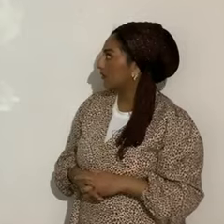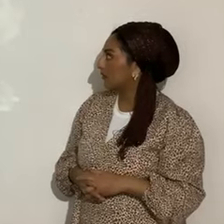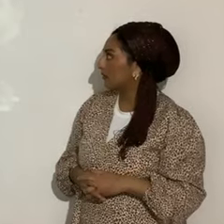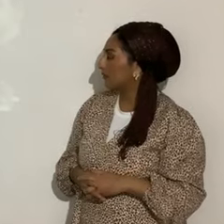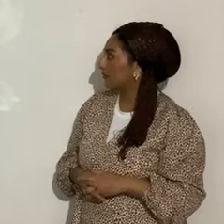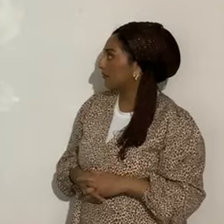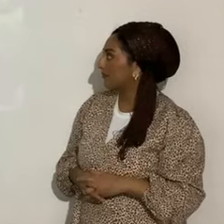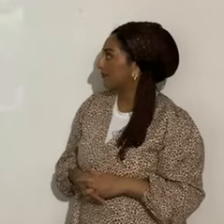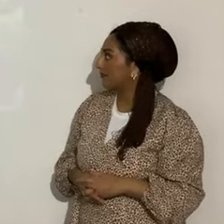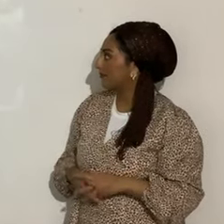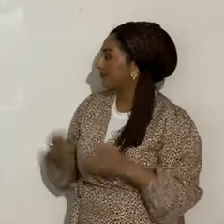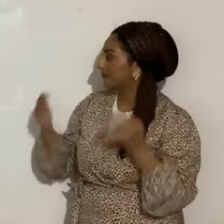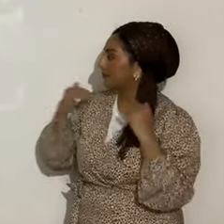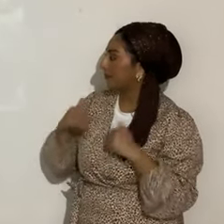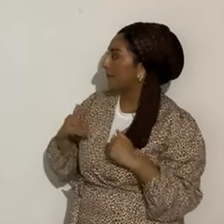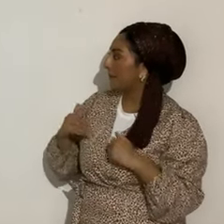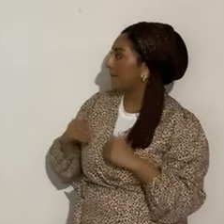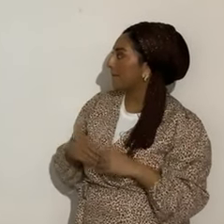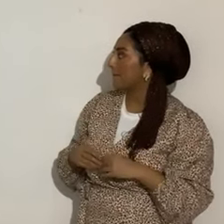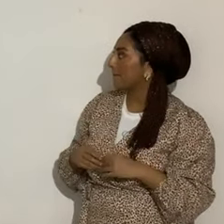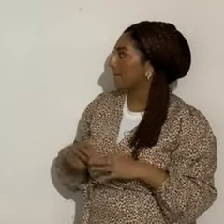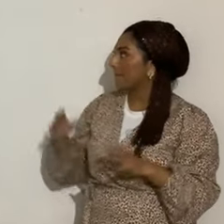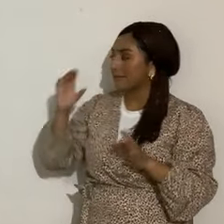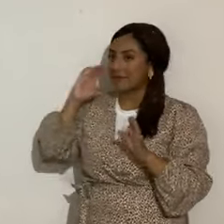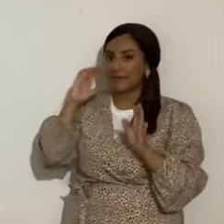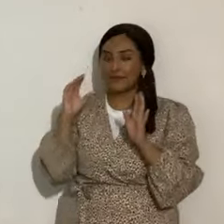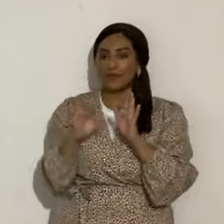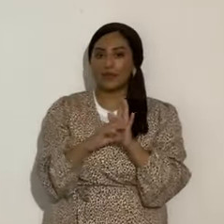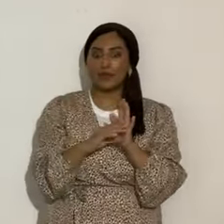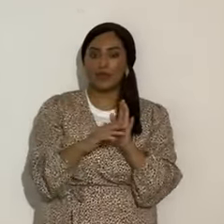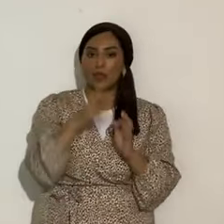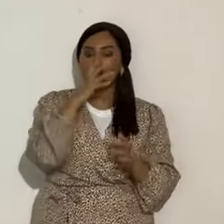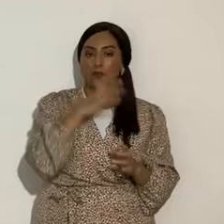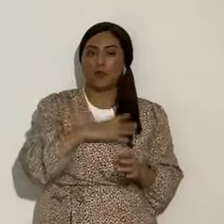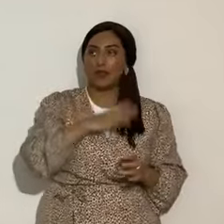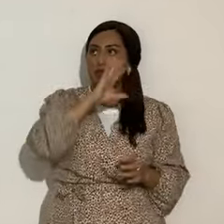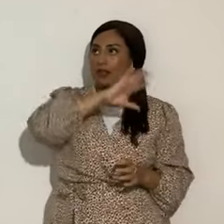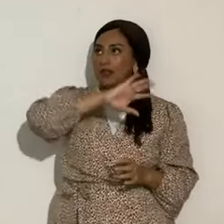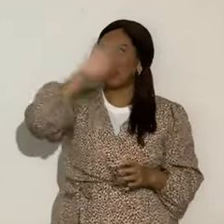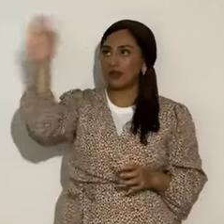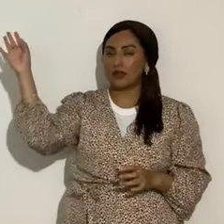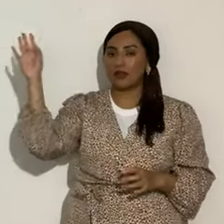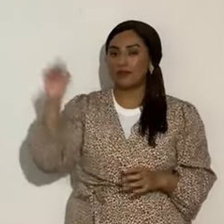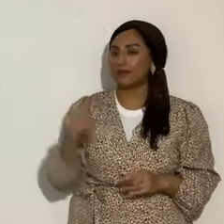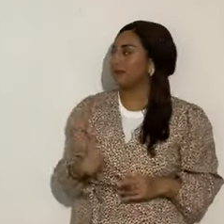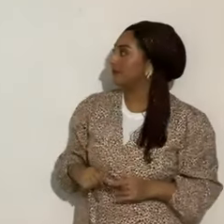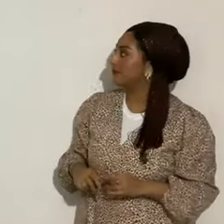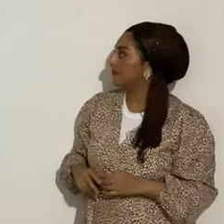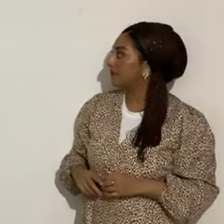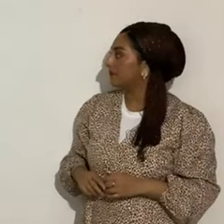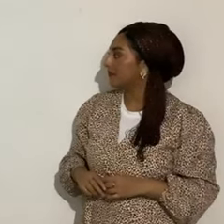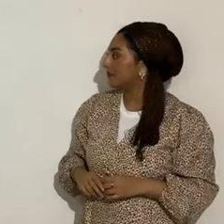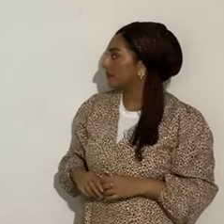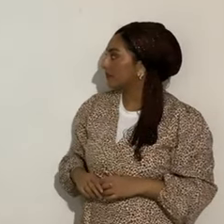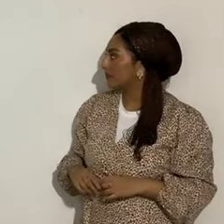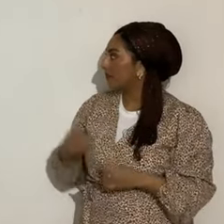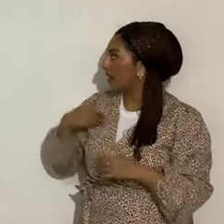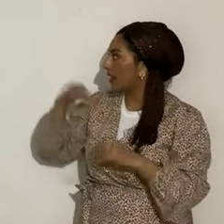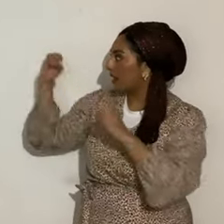Perfecto, vamos al siguiente, es una fotografía, tómenle foto, por favor, para la redundancia. Aquí vemos al cometa Atlas en